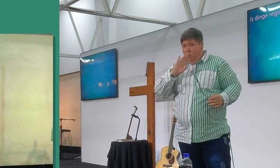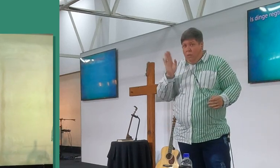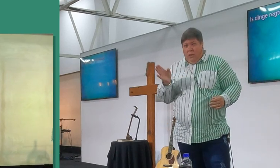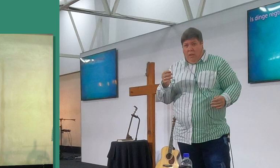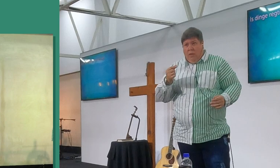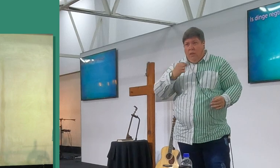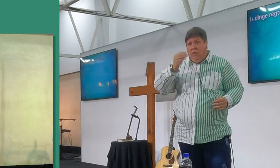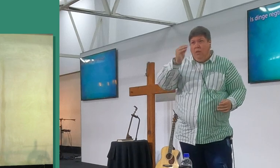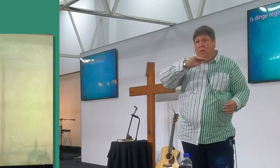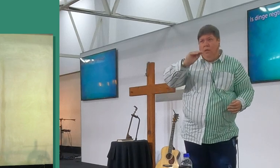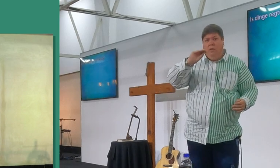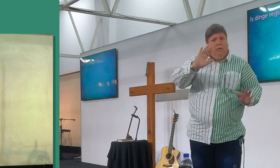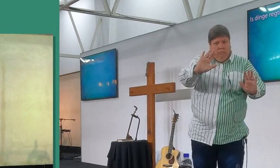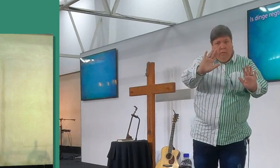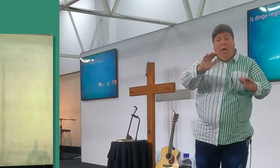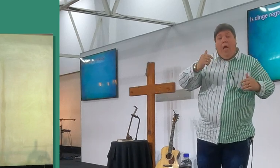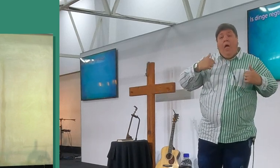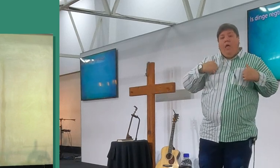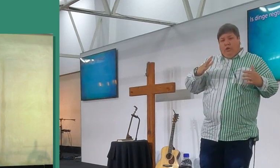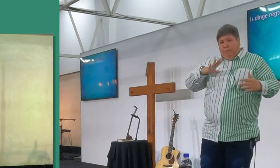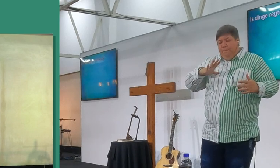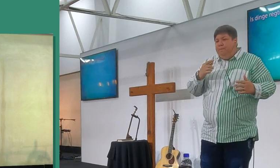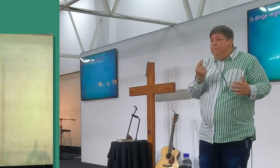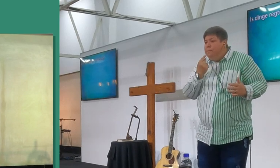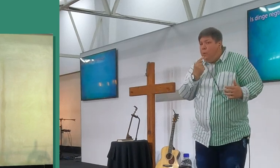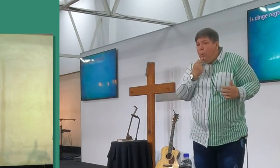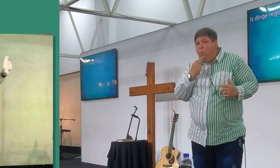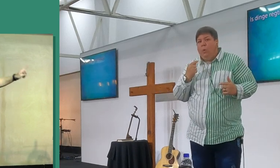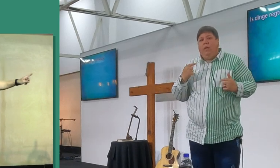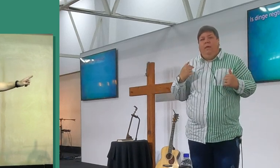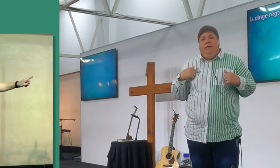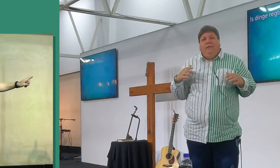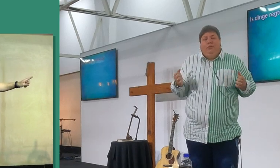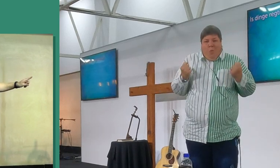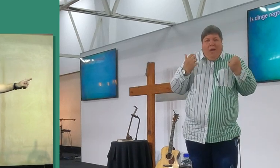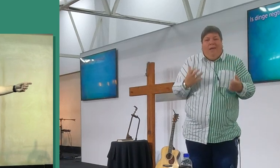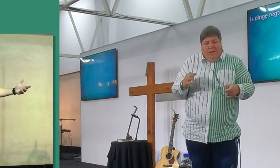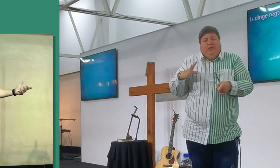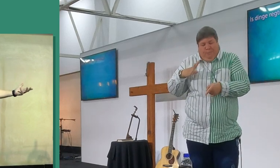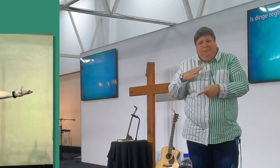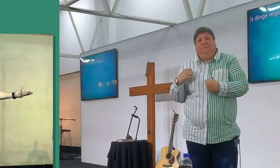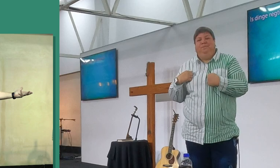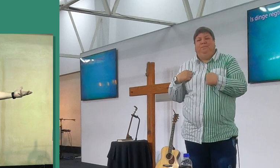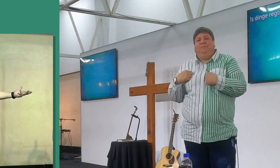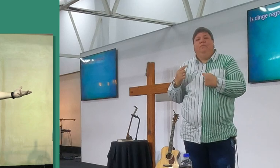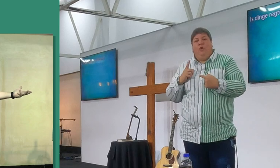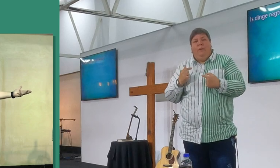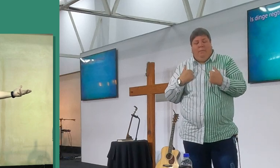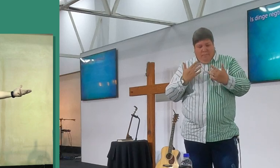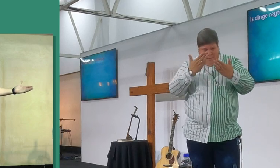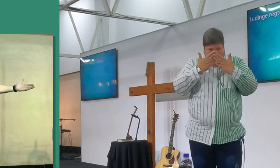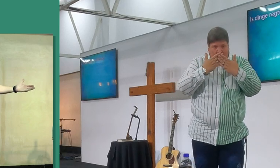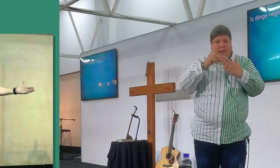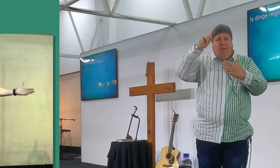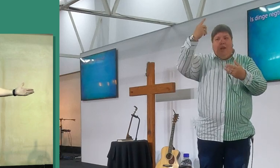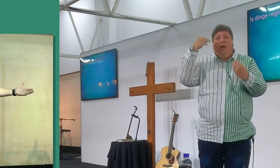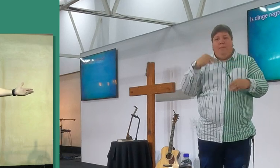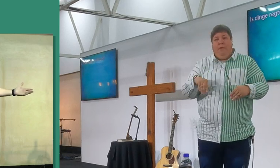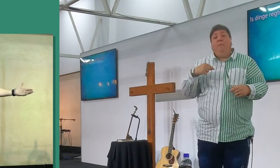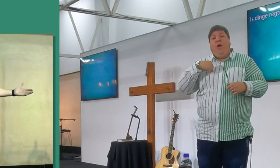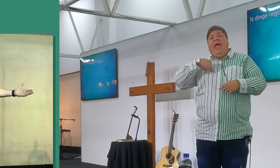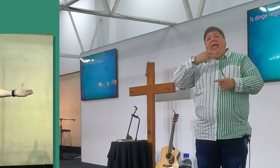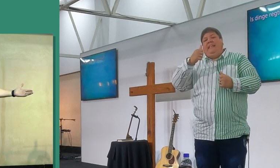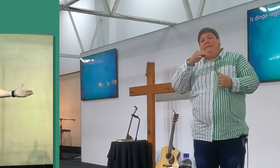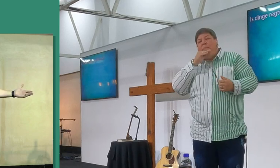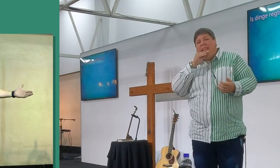share van zwaar krijg gekry, en jy kan in my lewe sien, hoe my dankbaar het altijd in Christus was, en hoe die Heere my gebruik het, dan kan ek iets vir jou beteken,